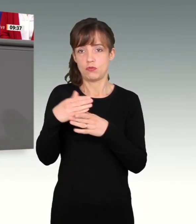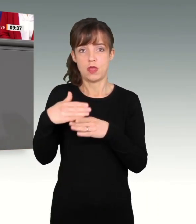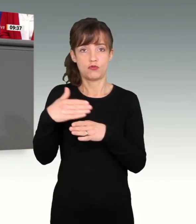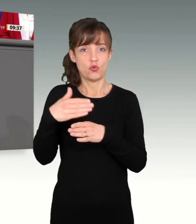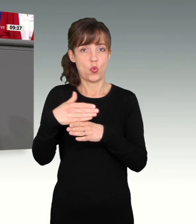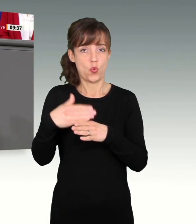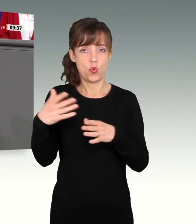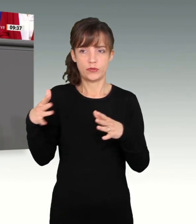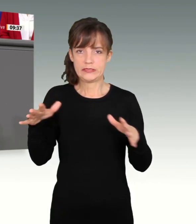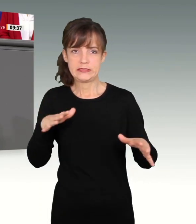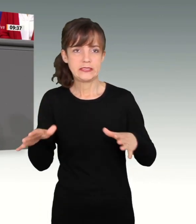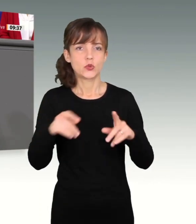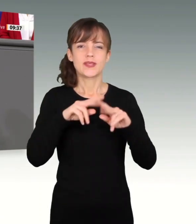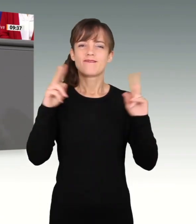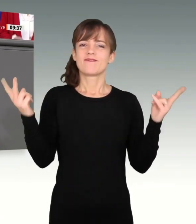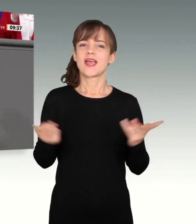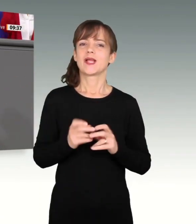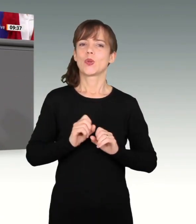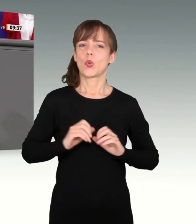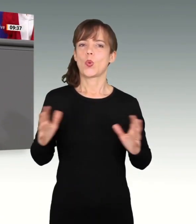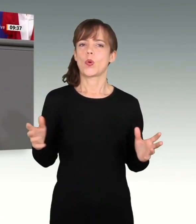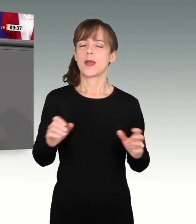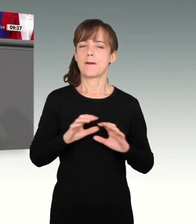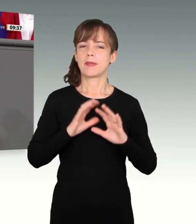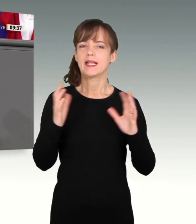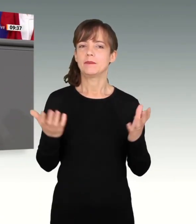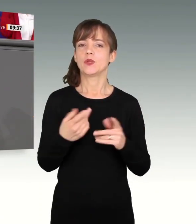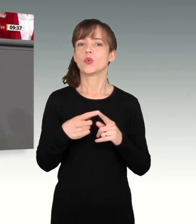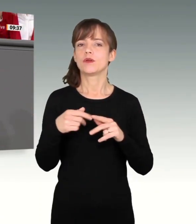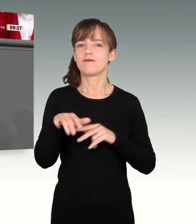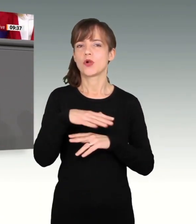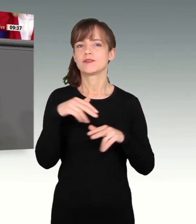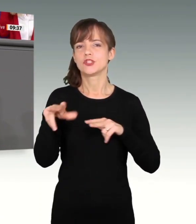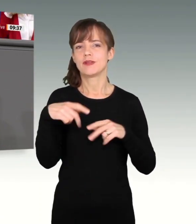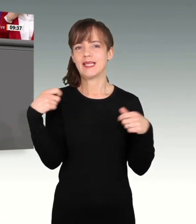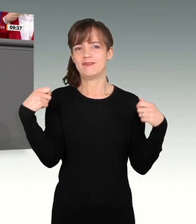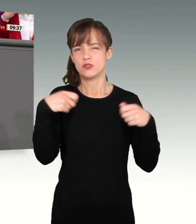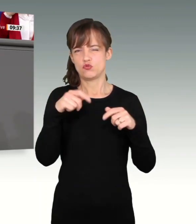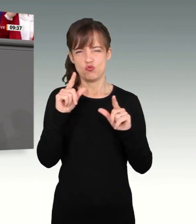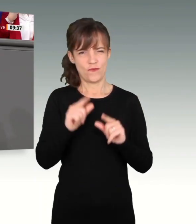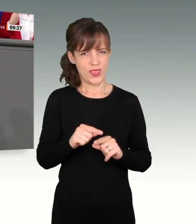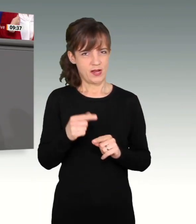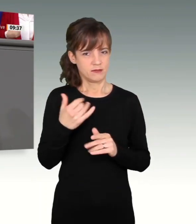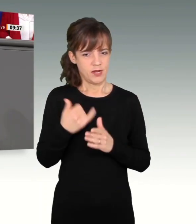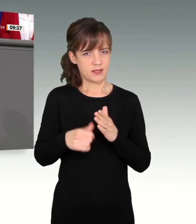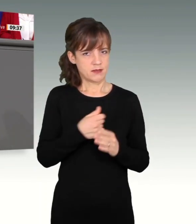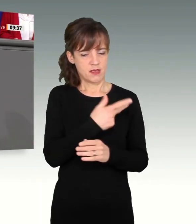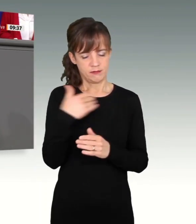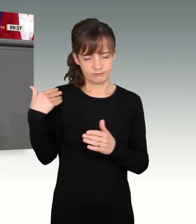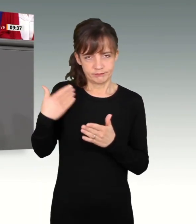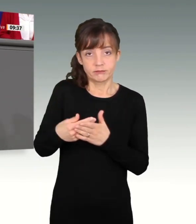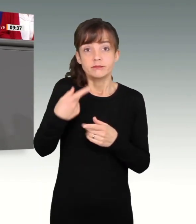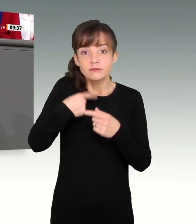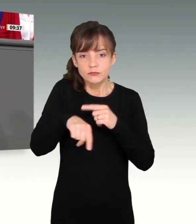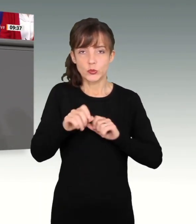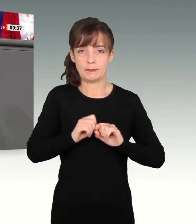durch die weltweite Corona-Pandemie. Und auch wir haben zu wenig volkswirtschaftliche Investitionen in den letzten Jahren in Deutschland getätigt durch die Pandemie